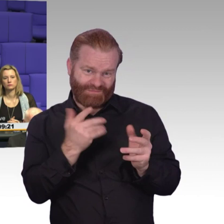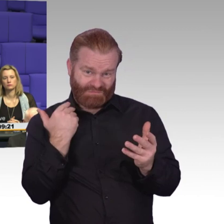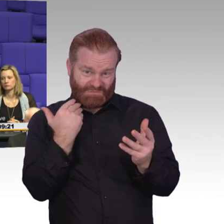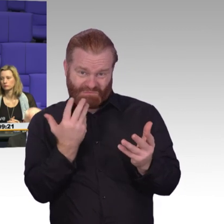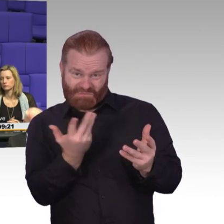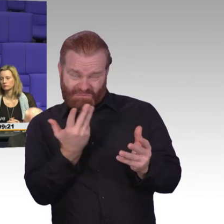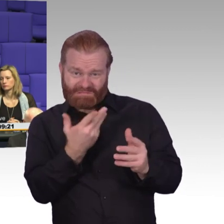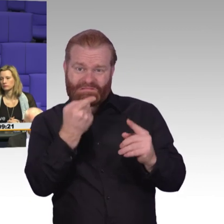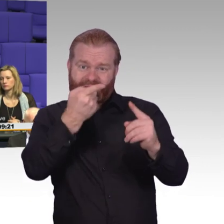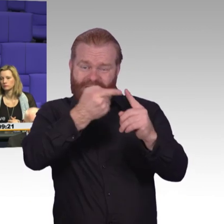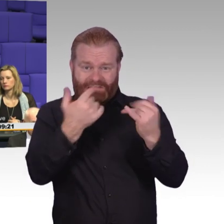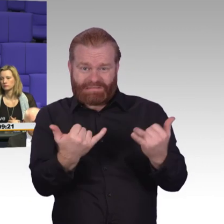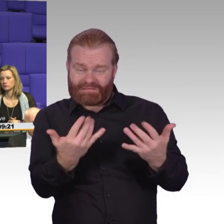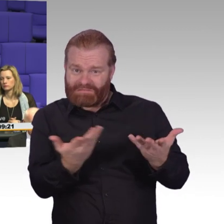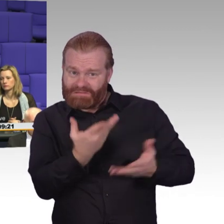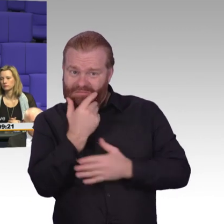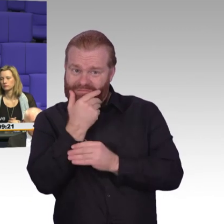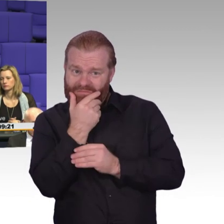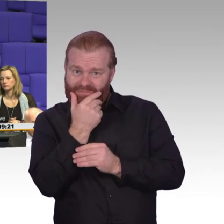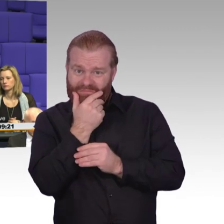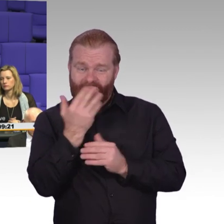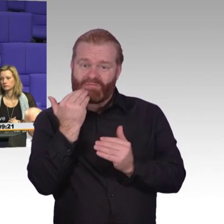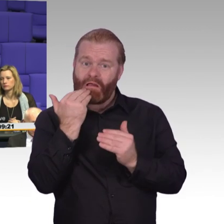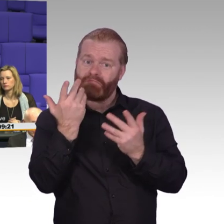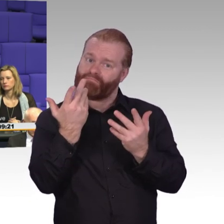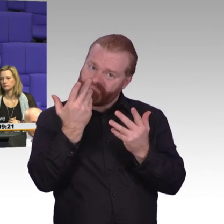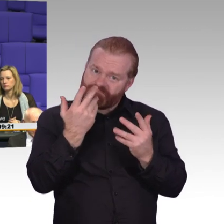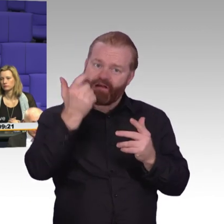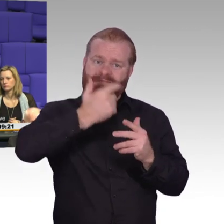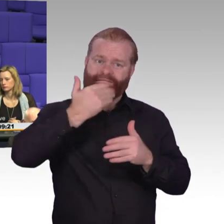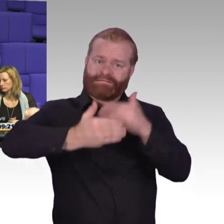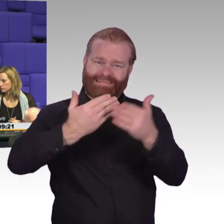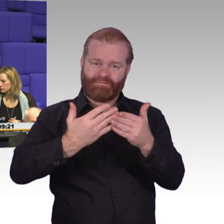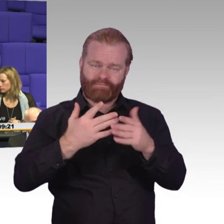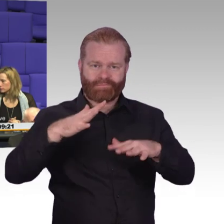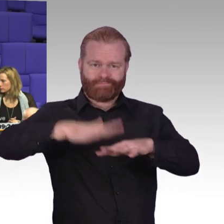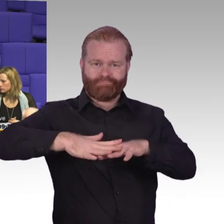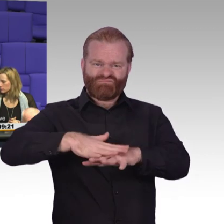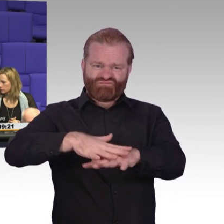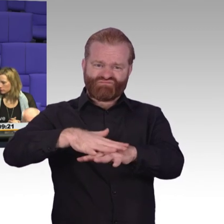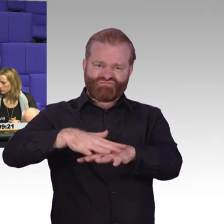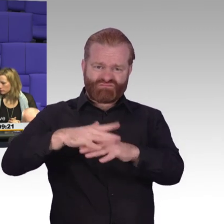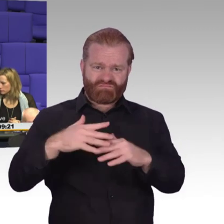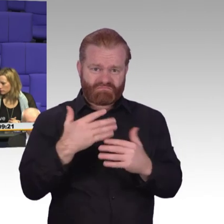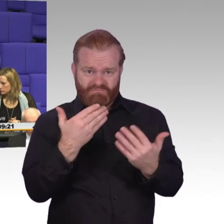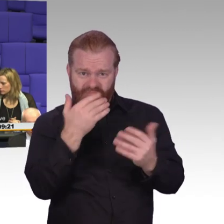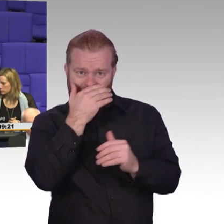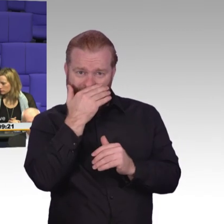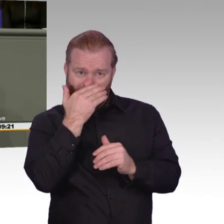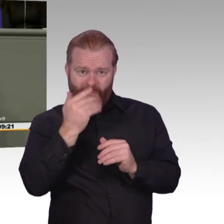einmal konkret, außer in dem Fall allgemein abstrakt, weiterzureden. Bitte um konkrete Aussagen. Ja, Herr Präsident,